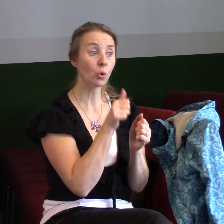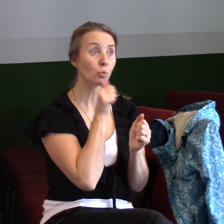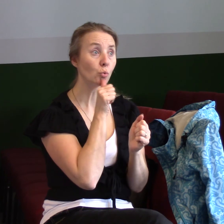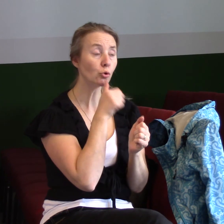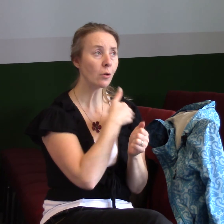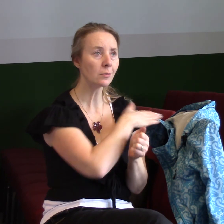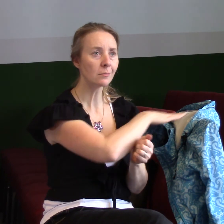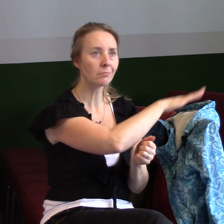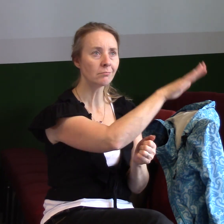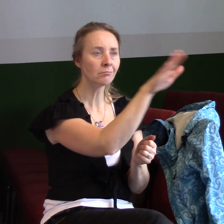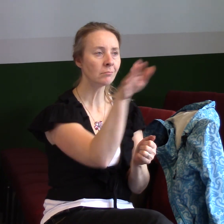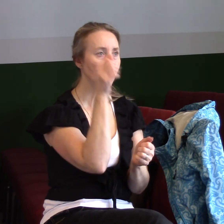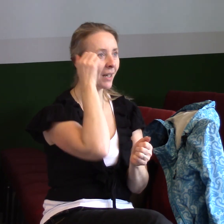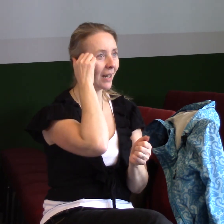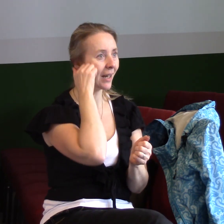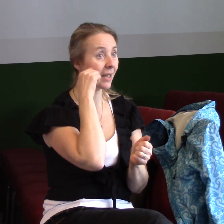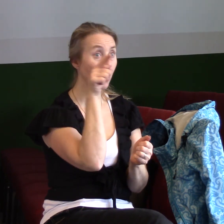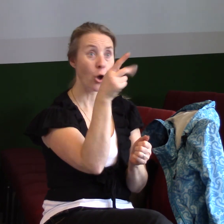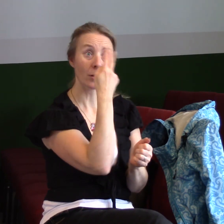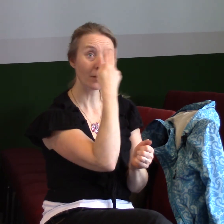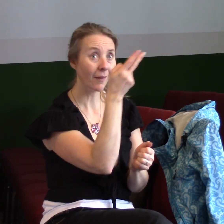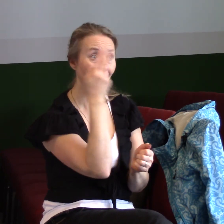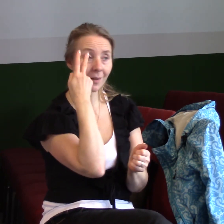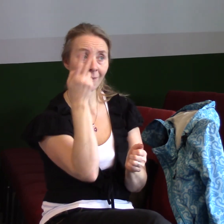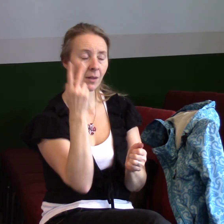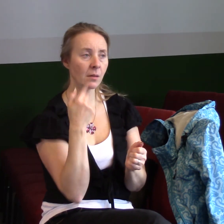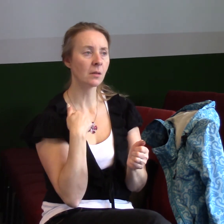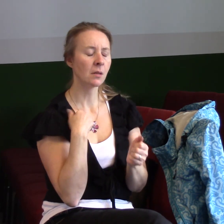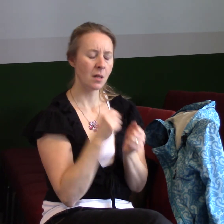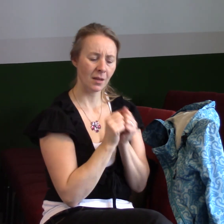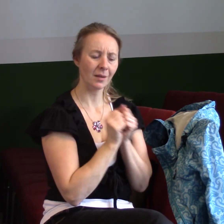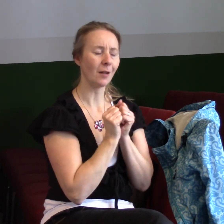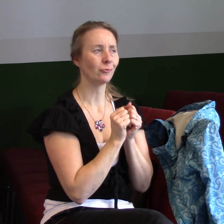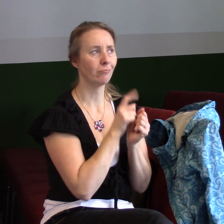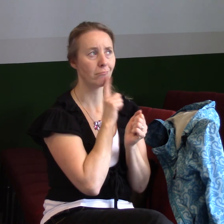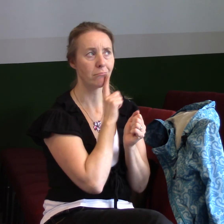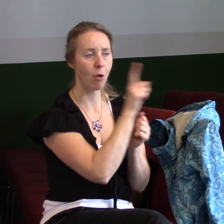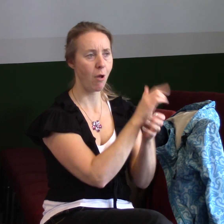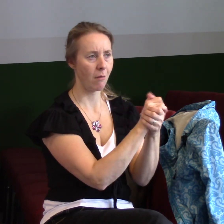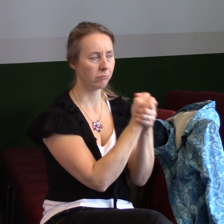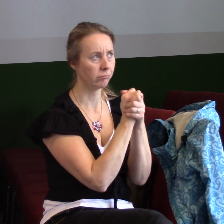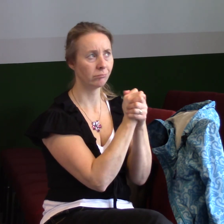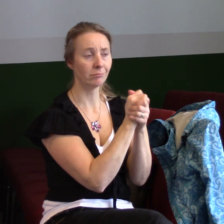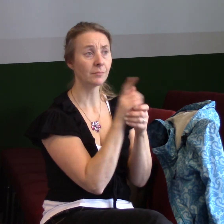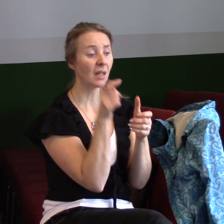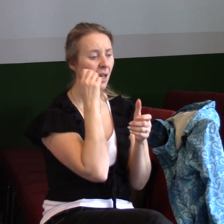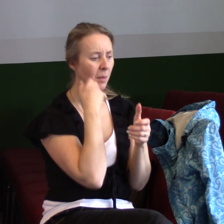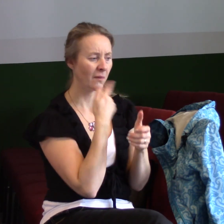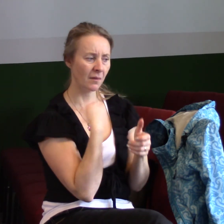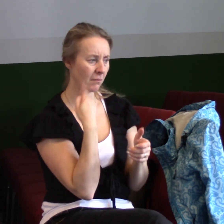že ty vidíš něco, co oni nevidí a že se toho držíš. A oni mohou říkat, já tomu nerozumím, co je